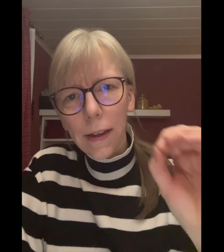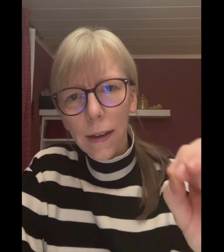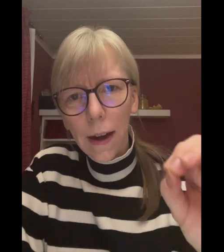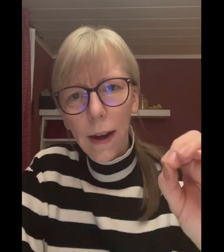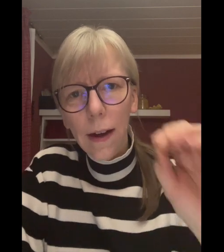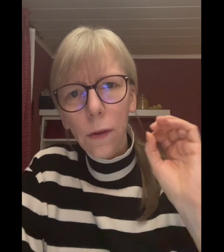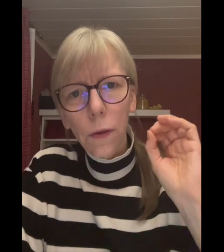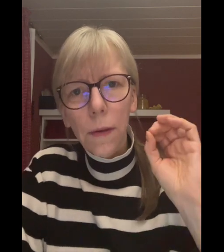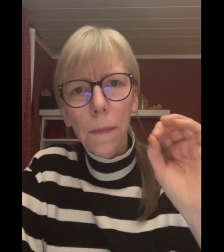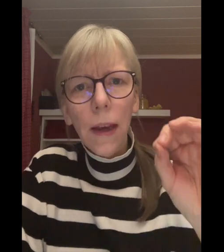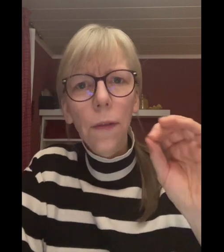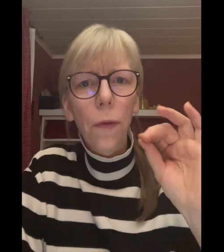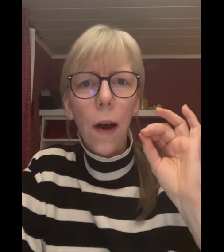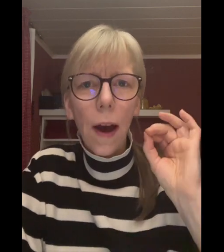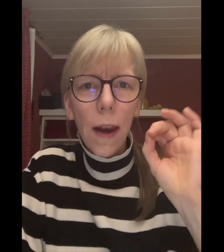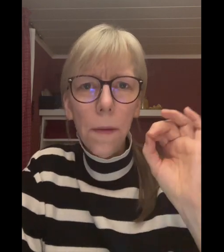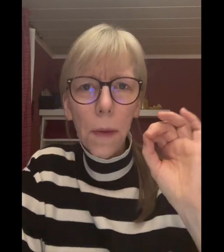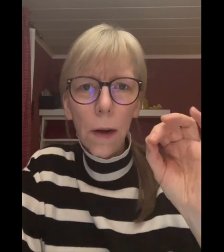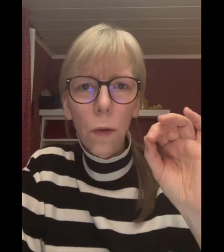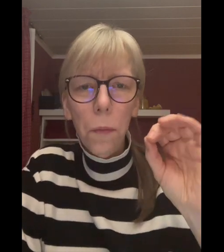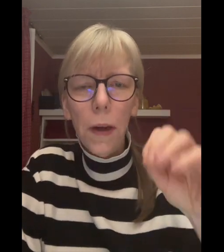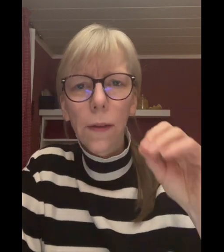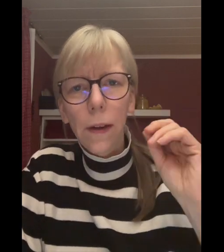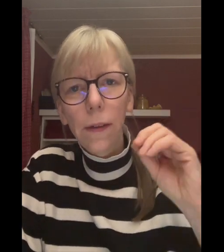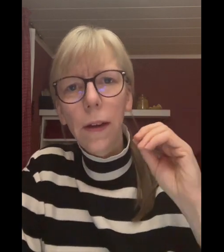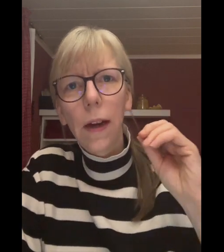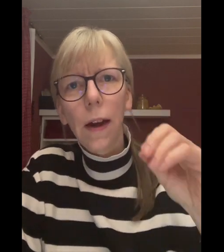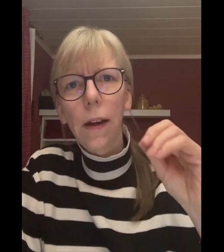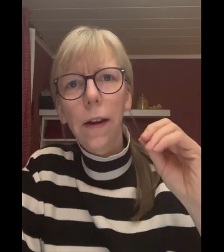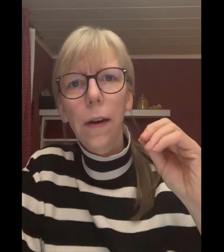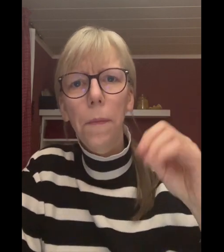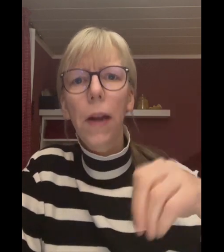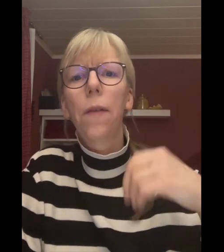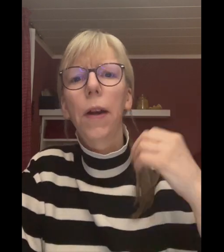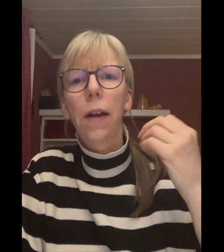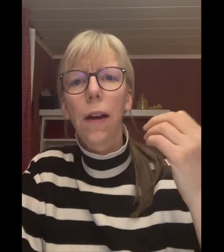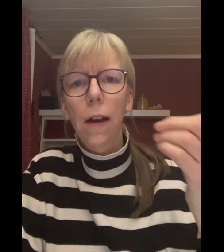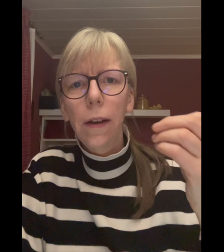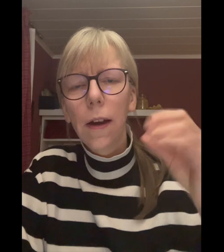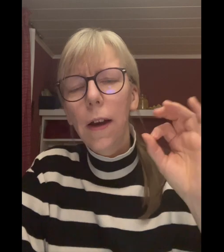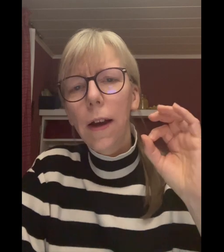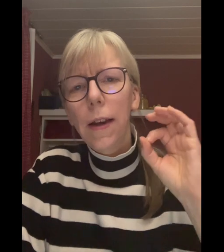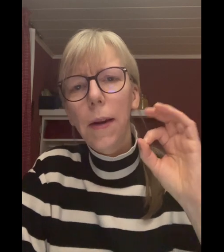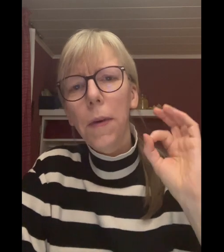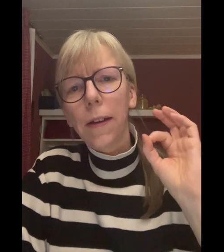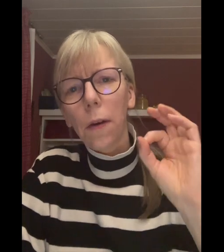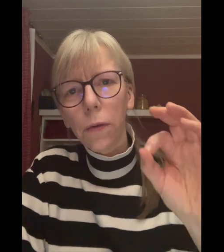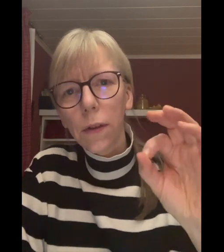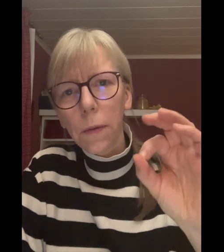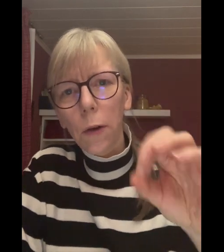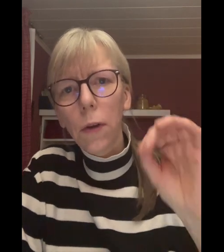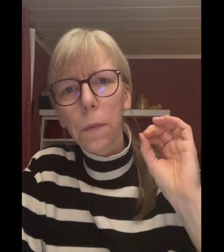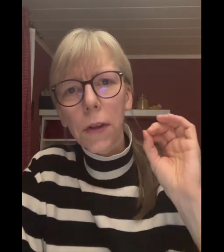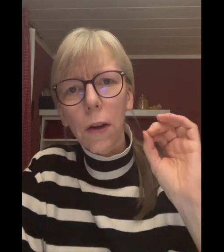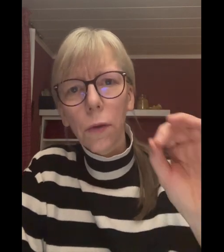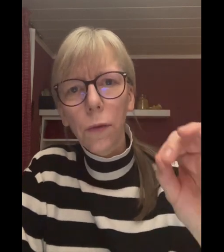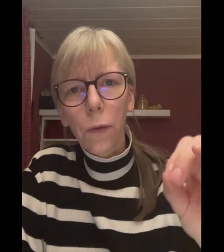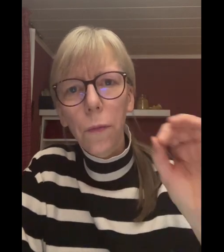Calciumcitrat und die Menge für alle Magen-OPs ist in den Leitlinien mittlerweile gleich, nämlich 1200 bis 1500